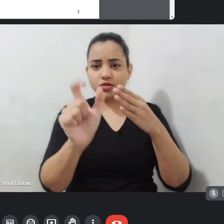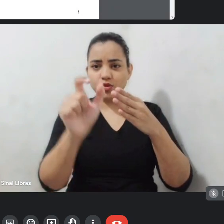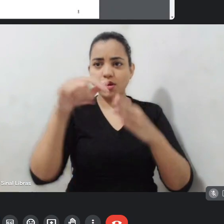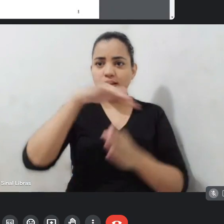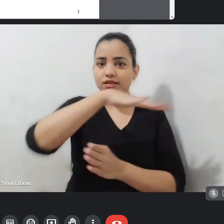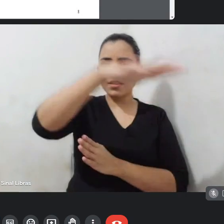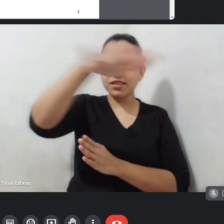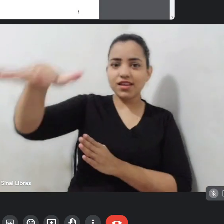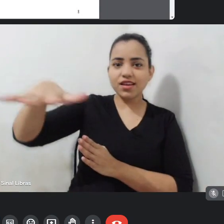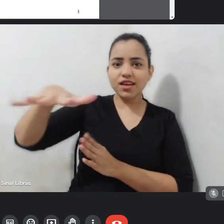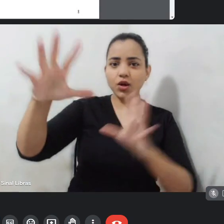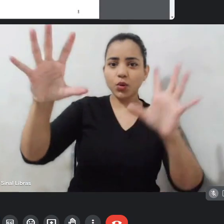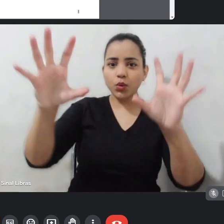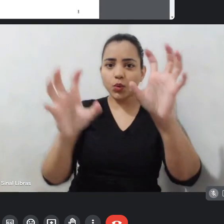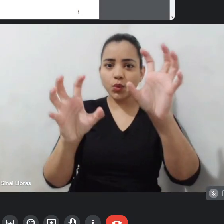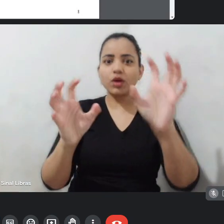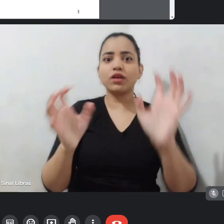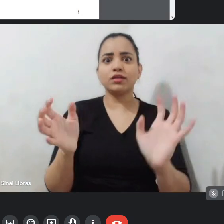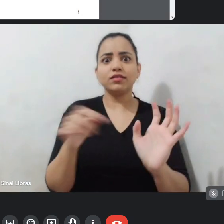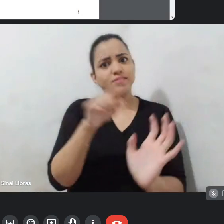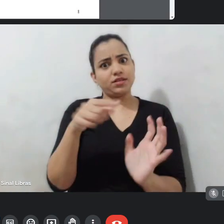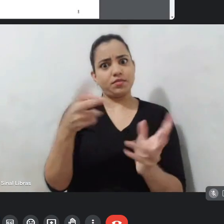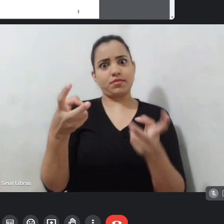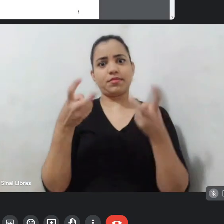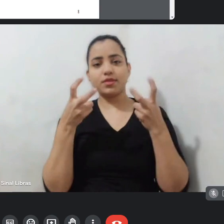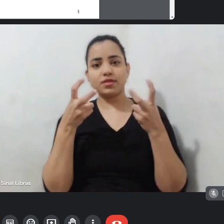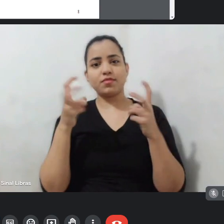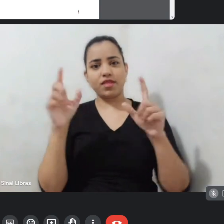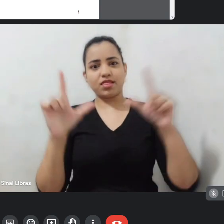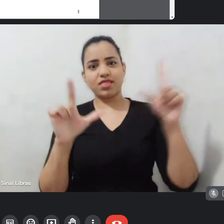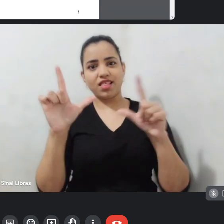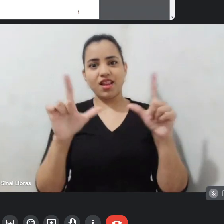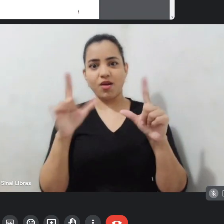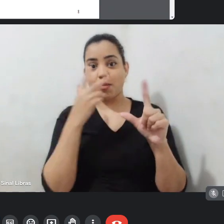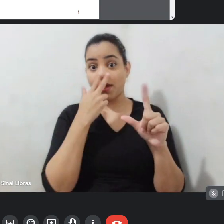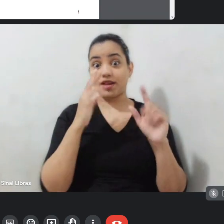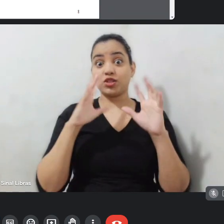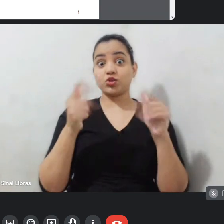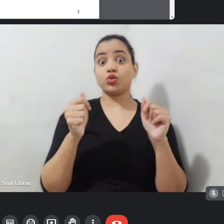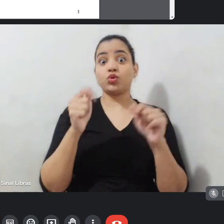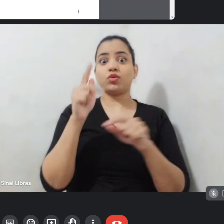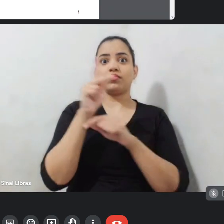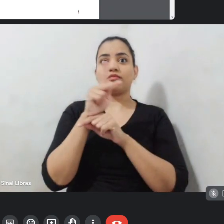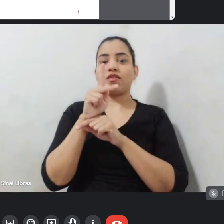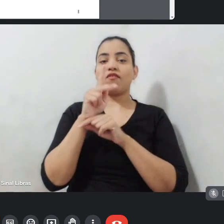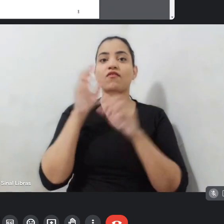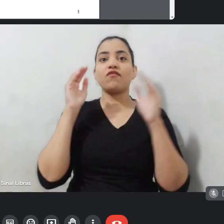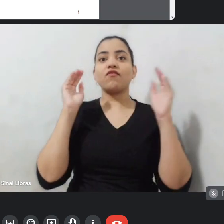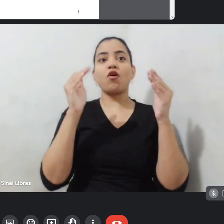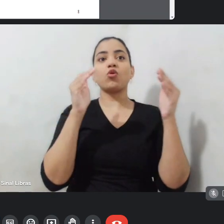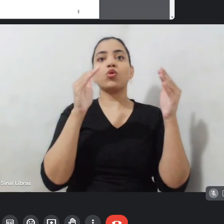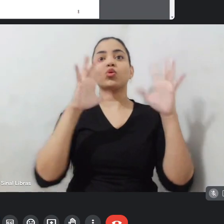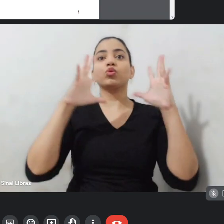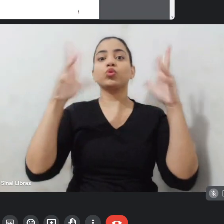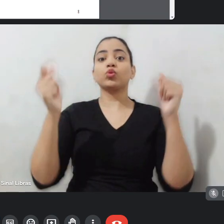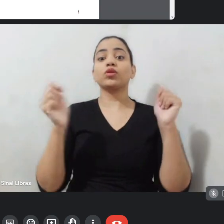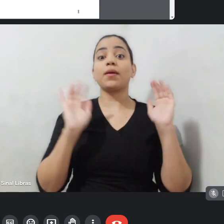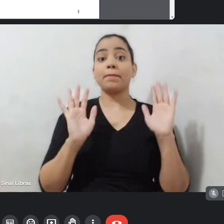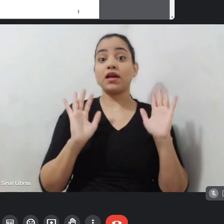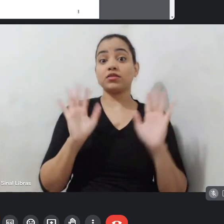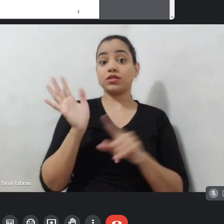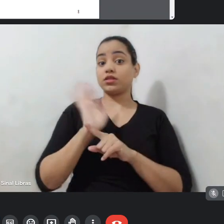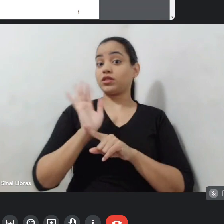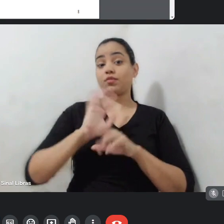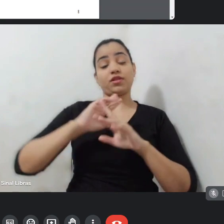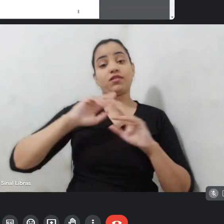se vocês observarem na televisão, tudo está em foco. No cinema não, cinema, o foco trabalha como acessório